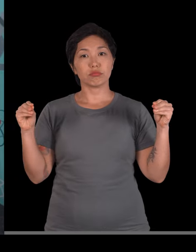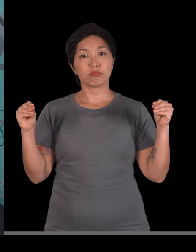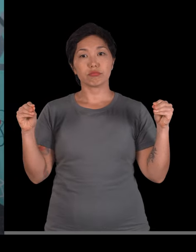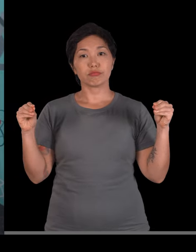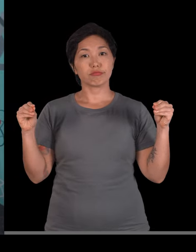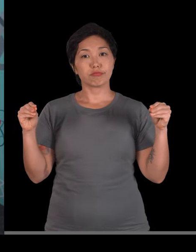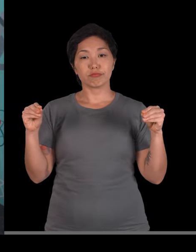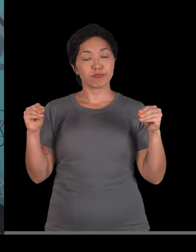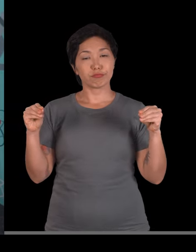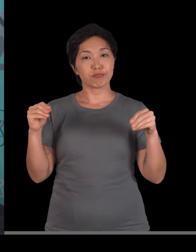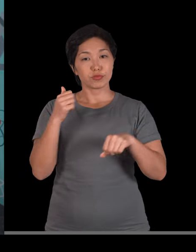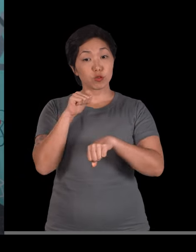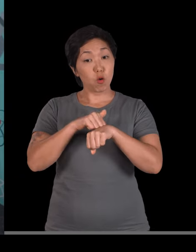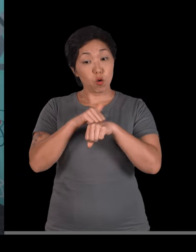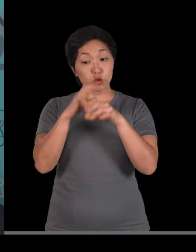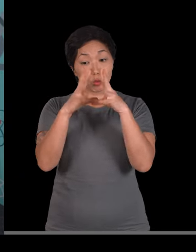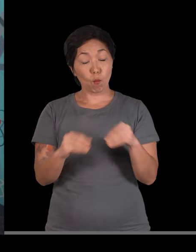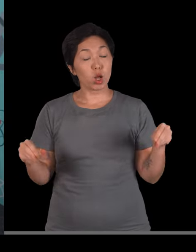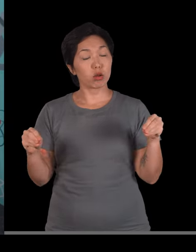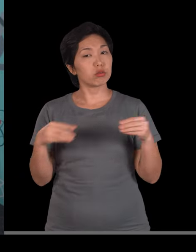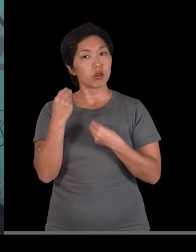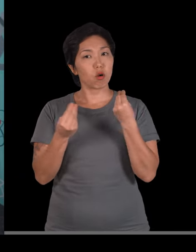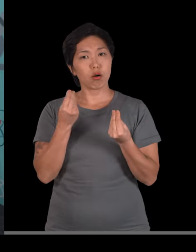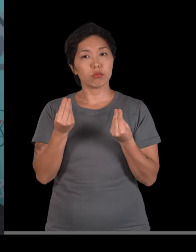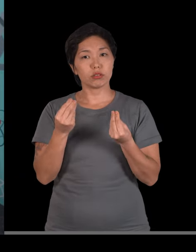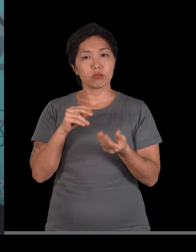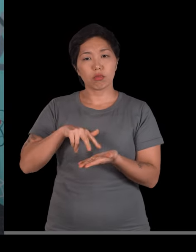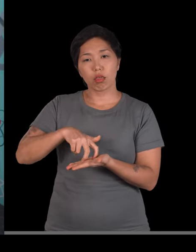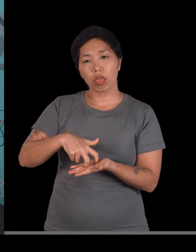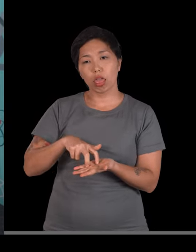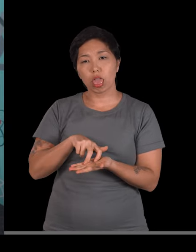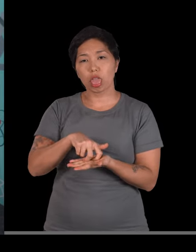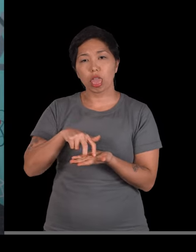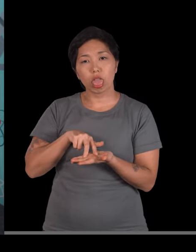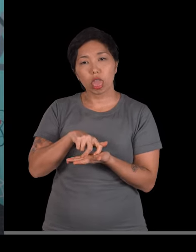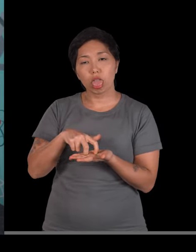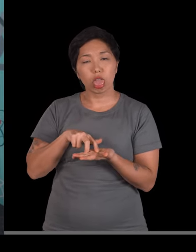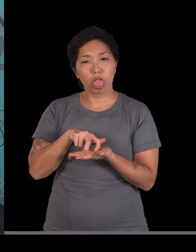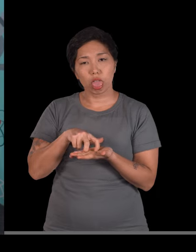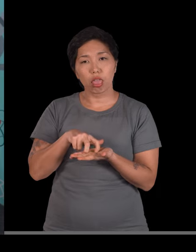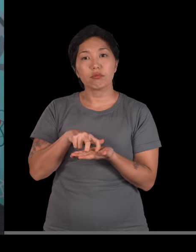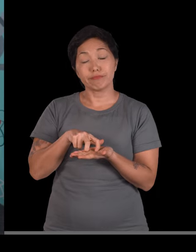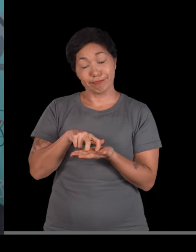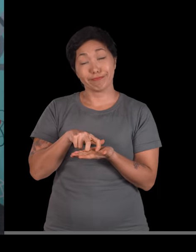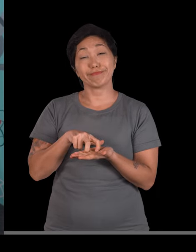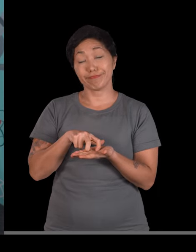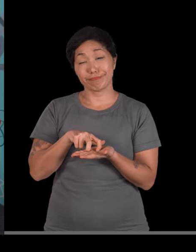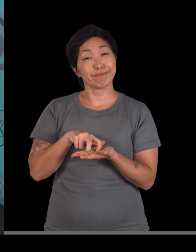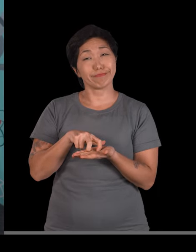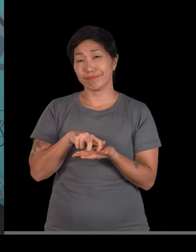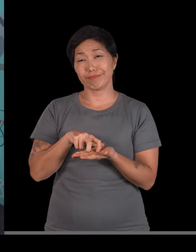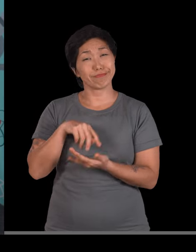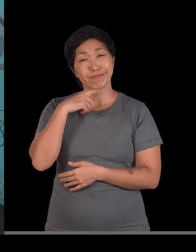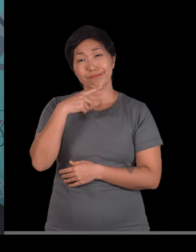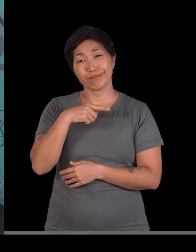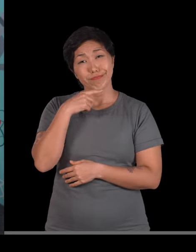ossos desaparecem do corpo. Como é que a gente ia ficar? Ia ser uma massa molenga no chão. Seria não ter